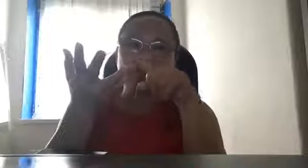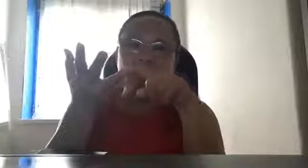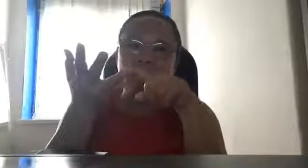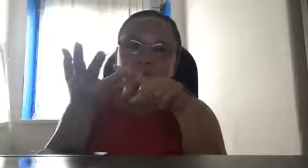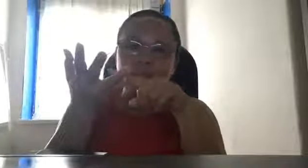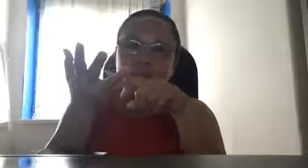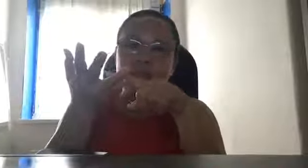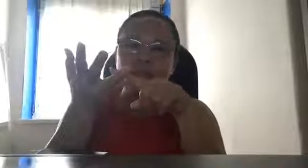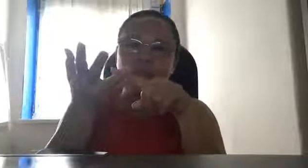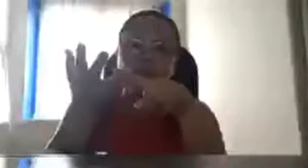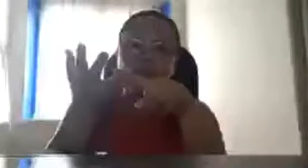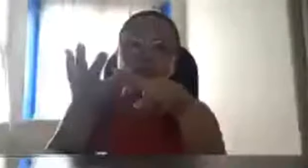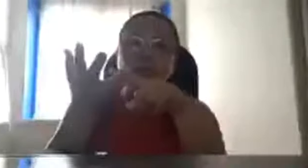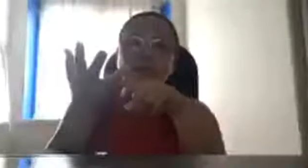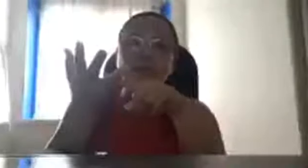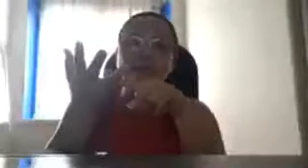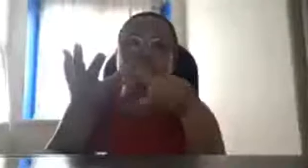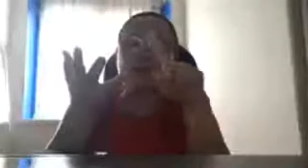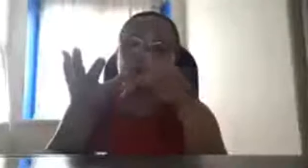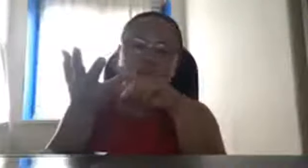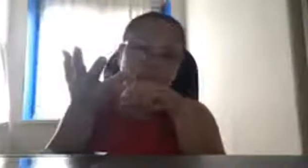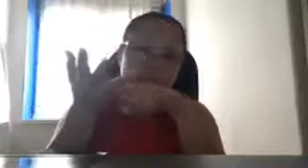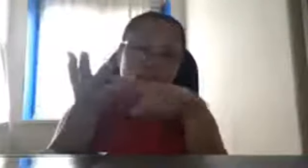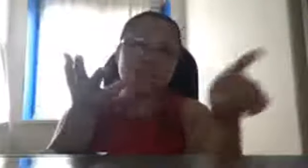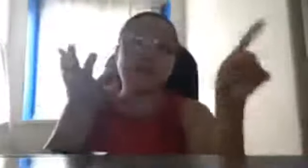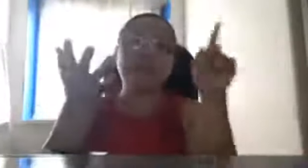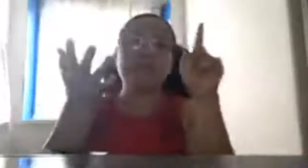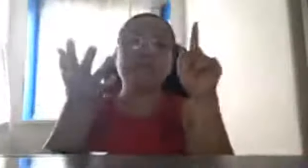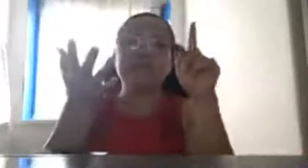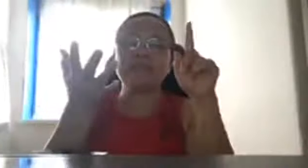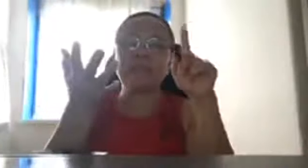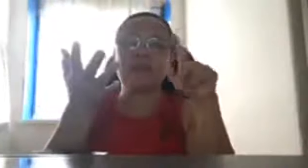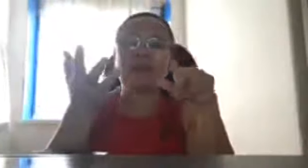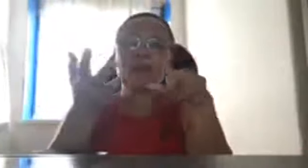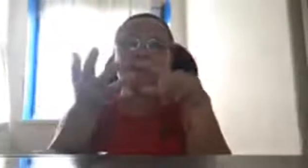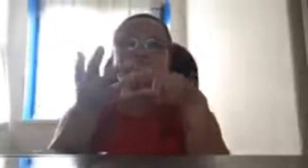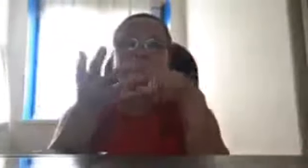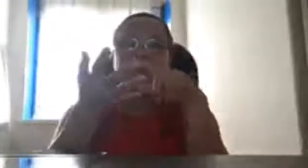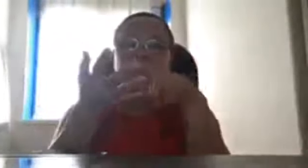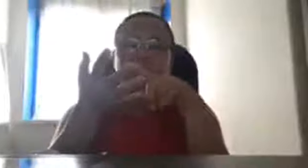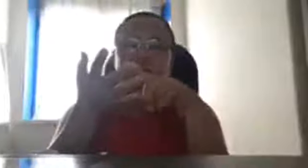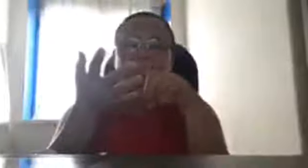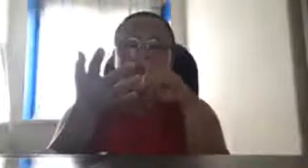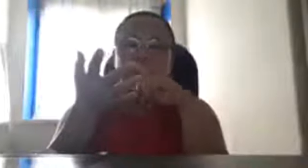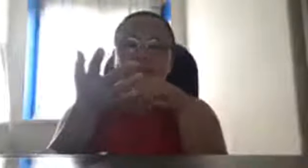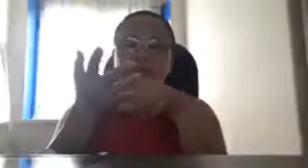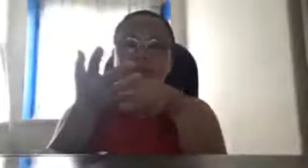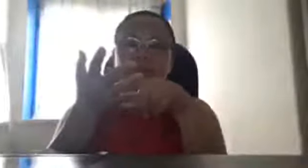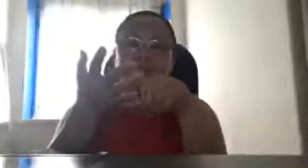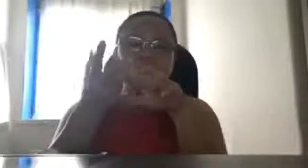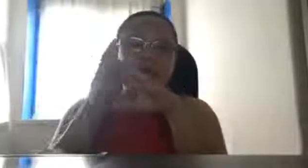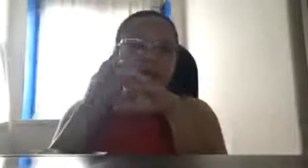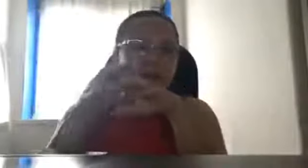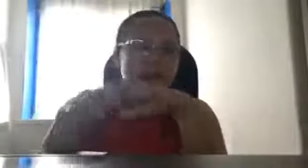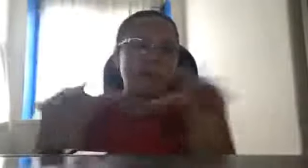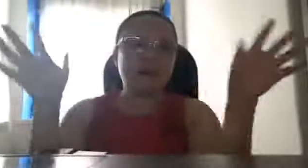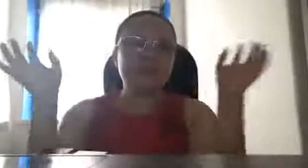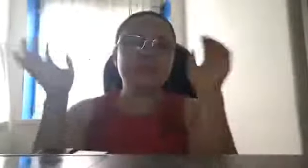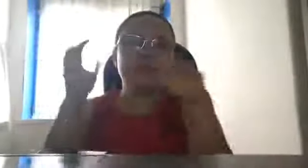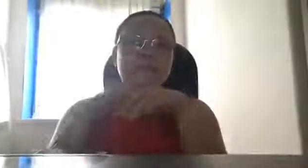mabubuti silang tao, pero, mga magnanakaw naman sila, oh, tapos, lahat ng